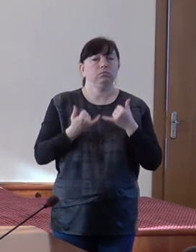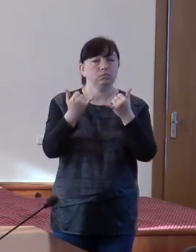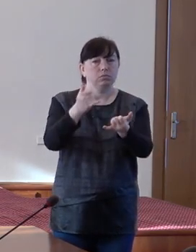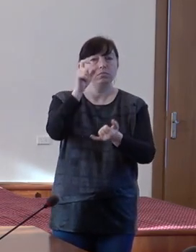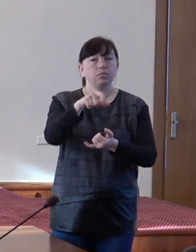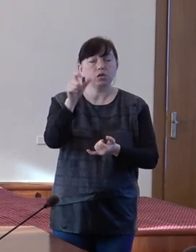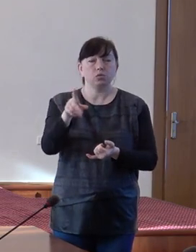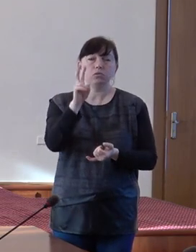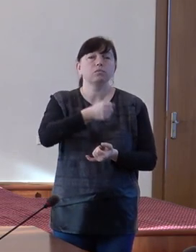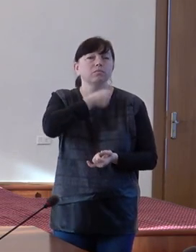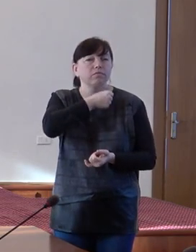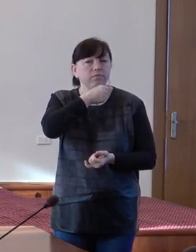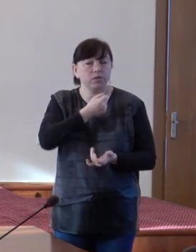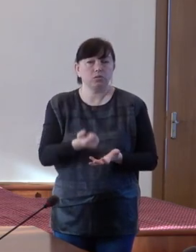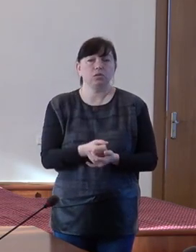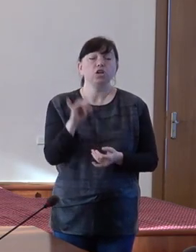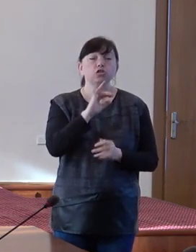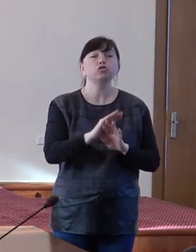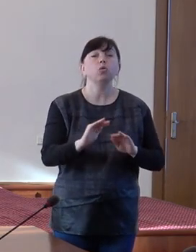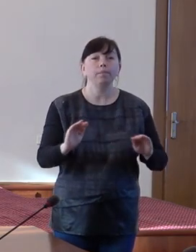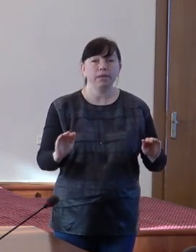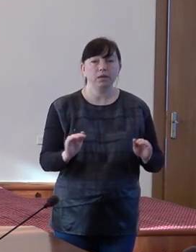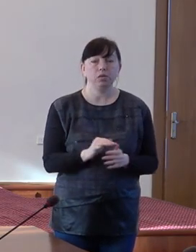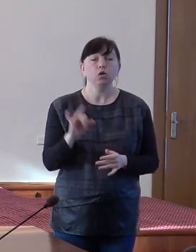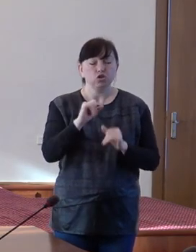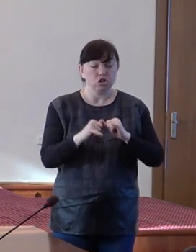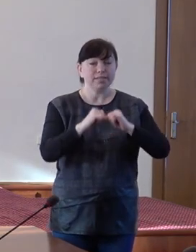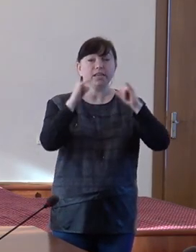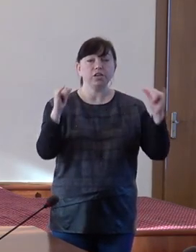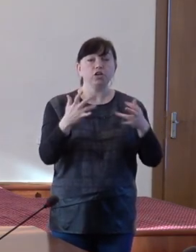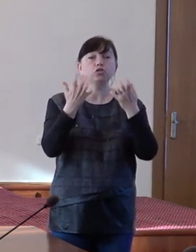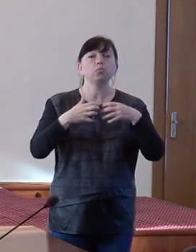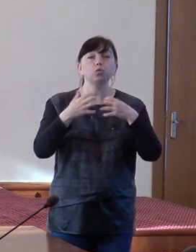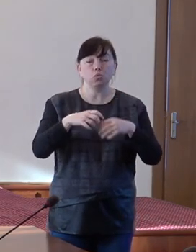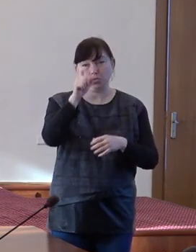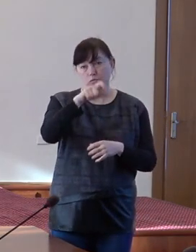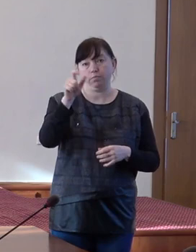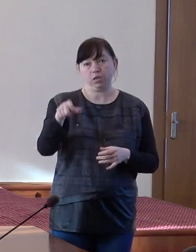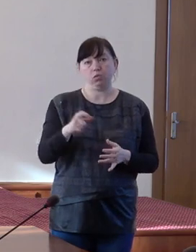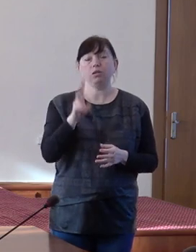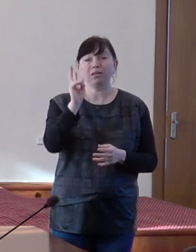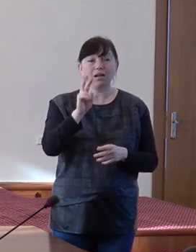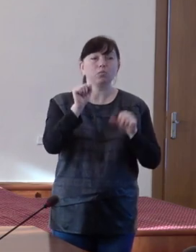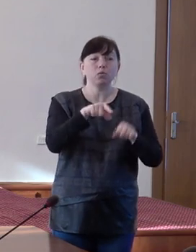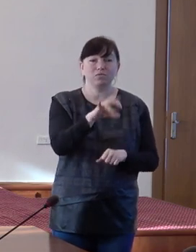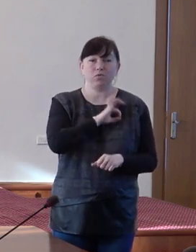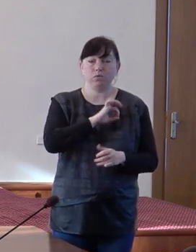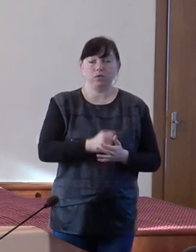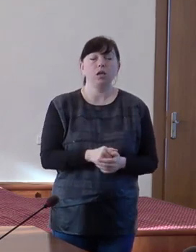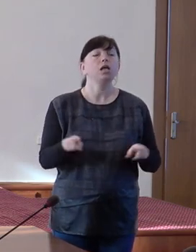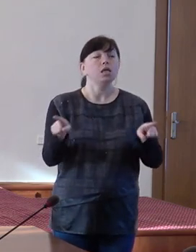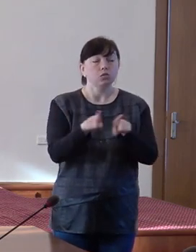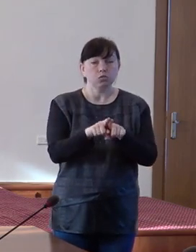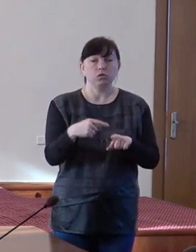persoanelor în etate și copiilor și să creștem numărul de beneficiari. Totodată vom